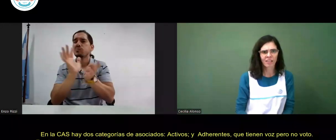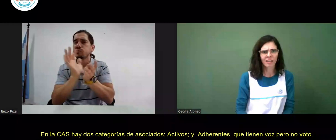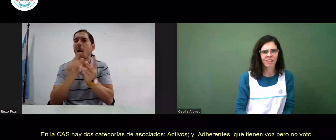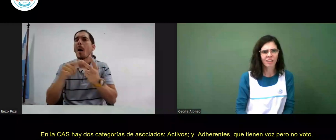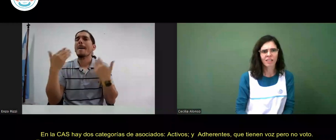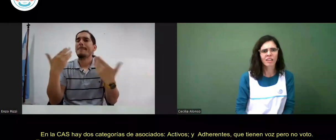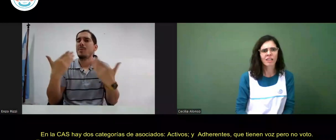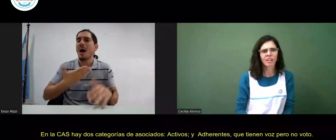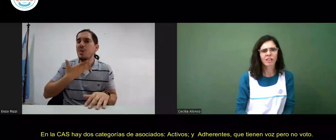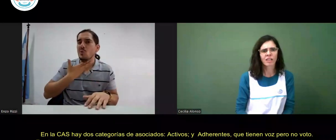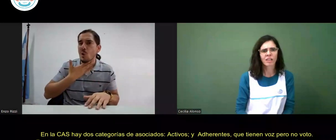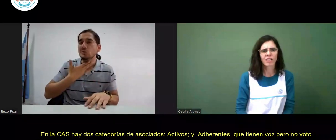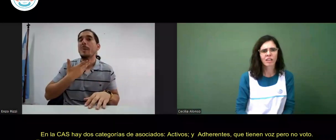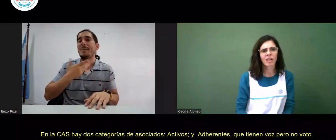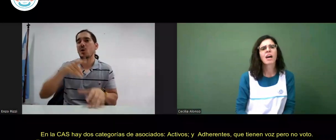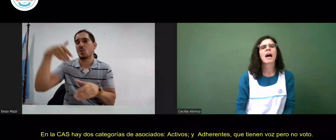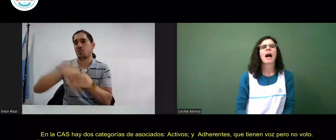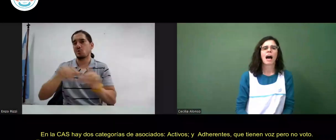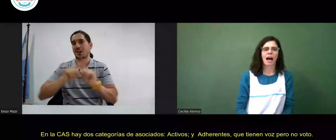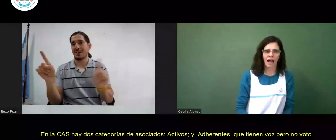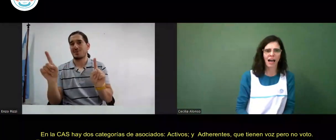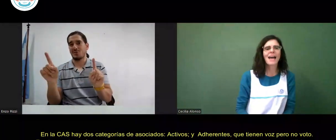pero no voto